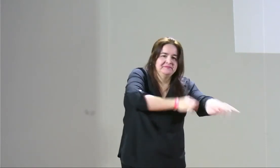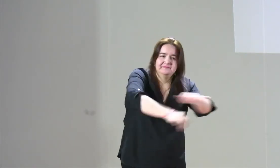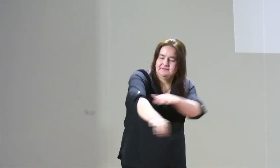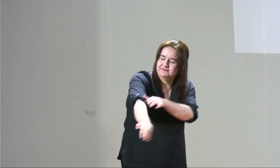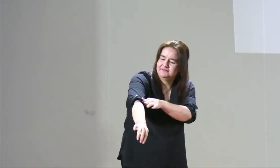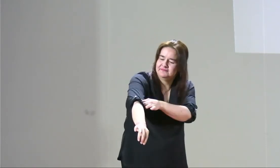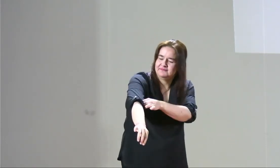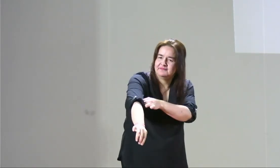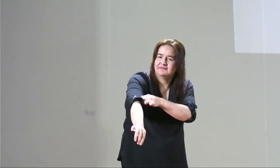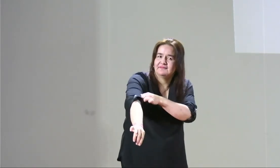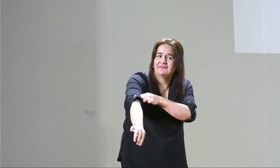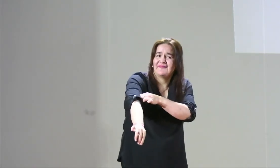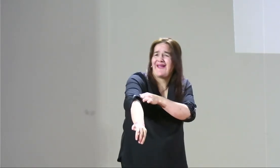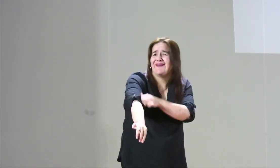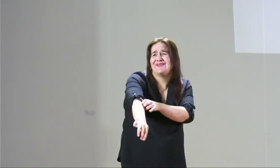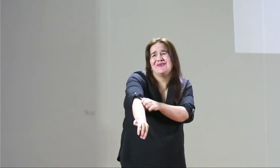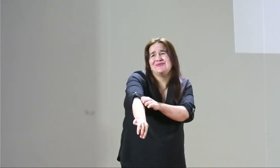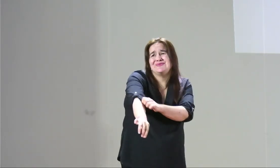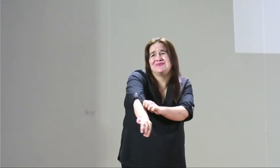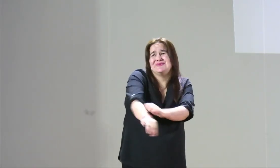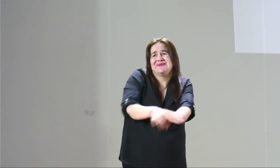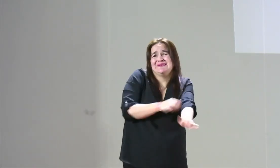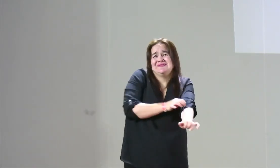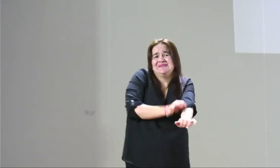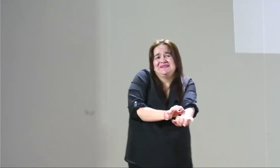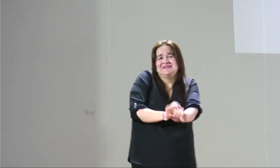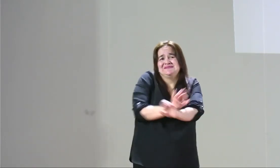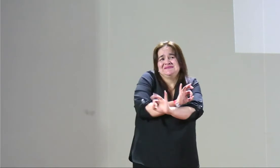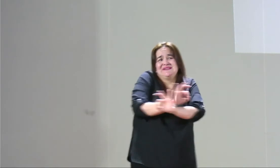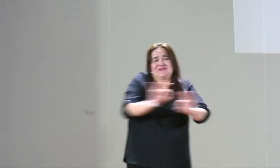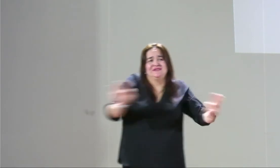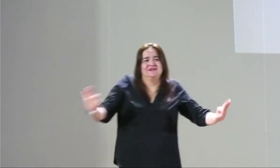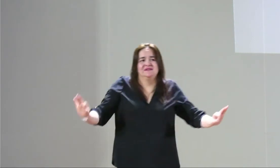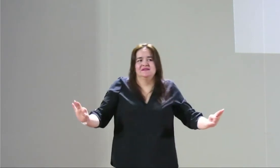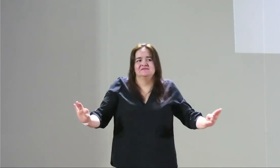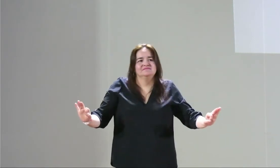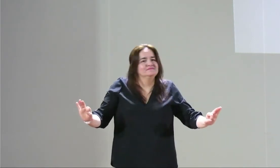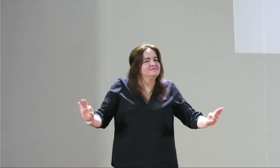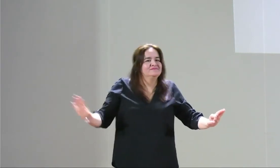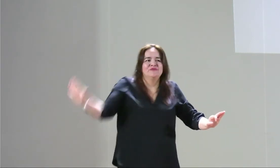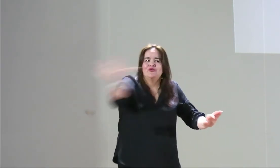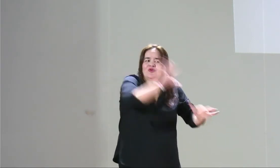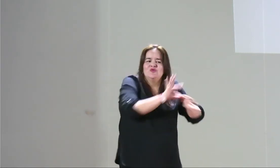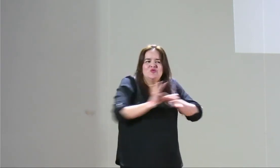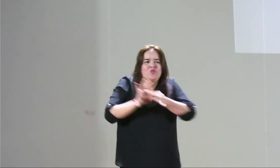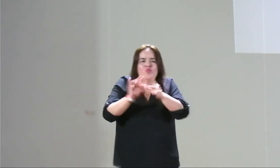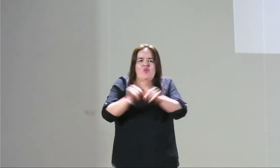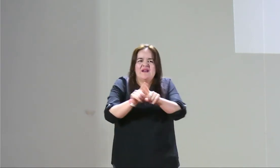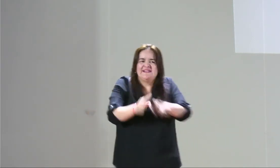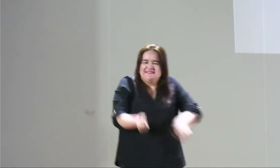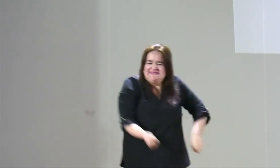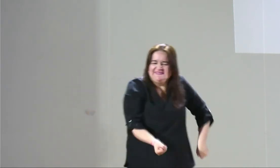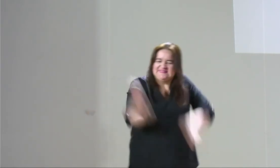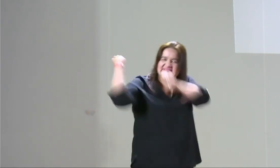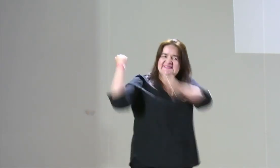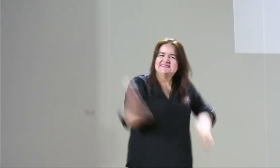Debemos trabajar articuladas, mujeres, ponernos la camiseta, no decir, no, es que yo no quiero, no,